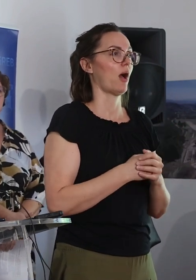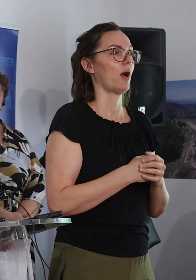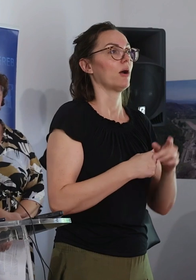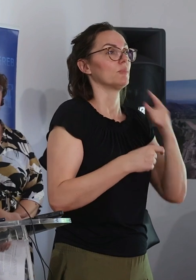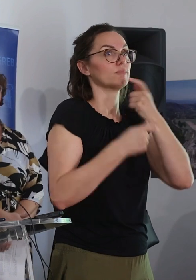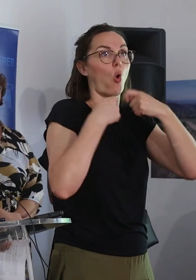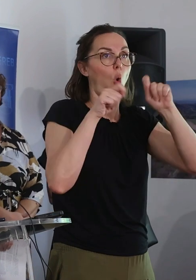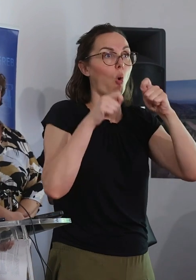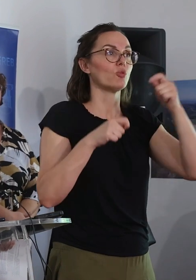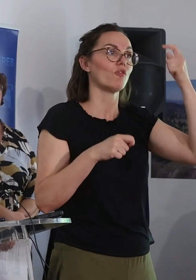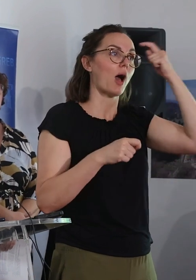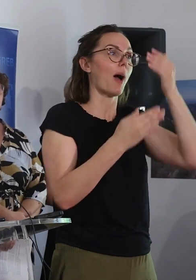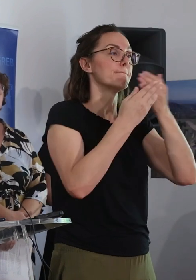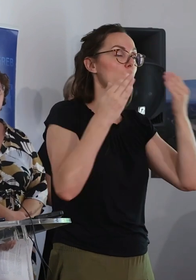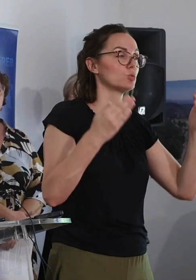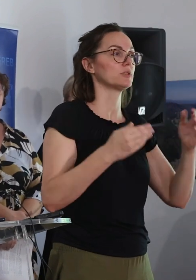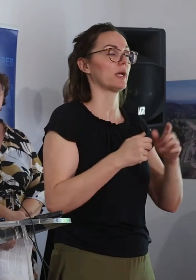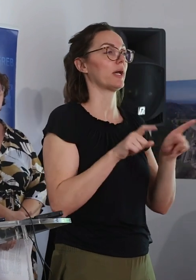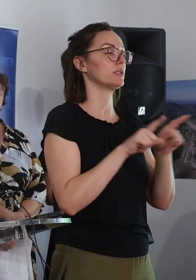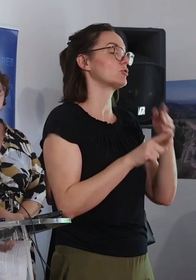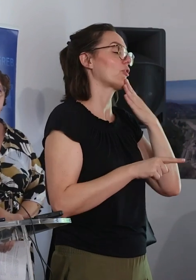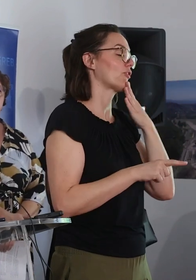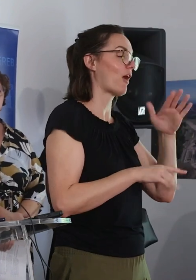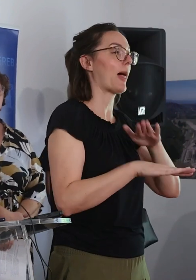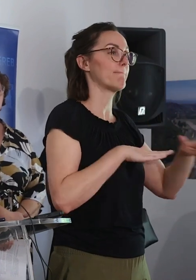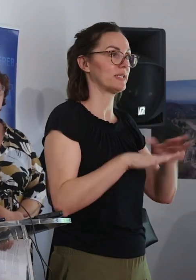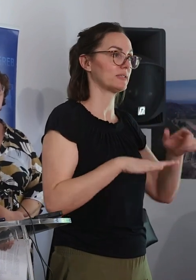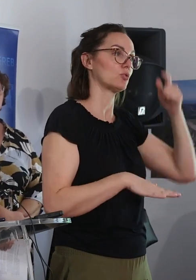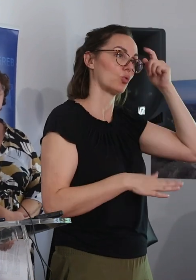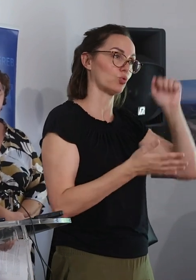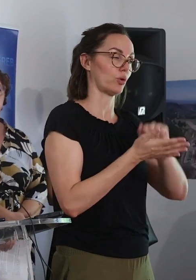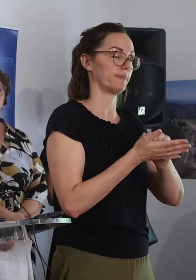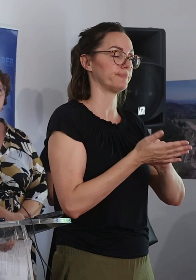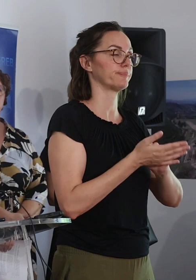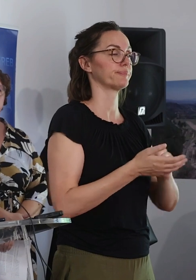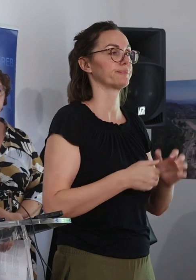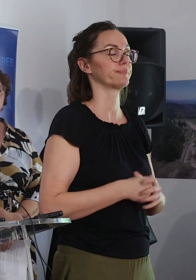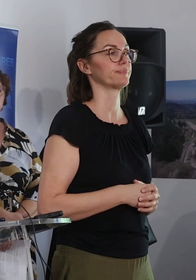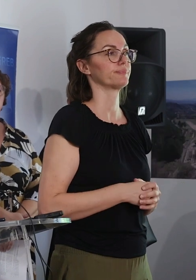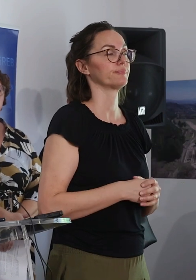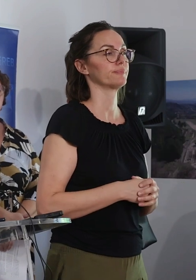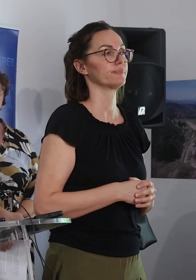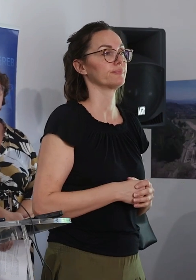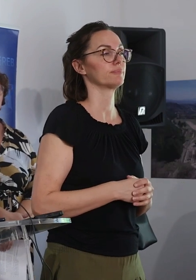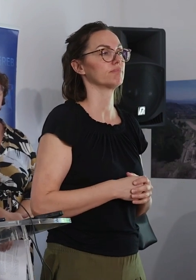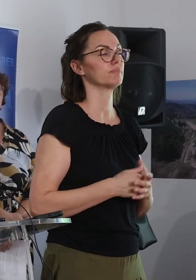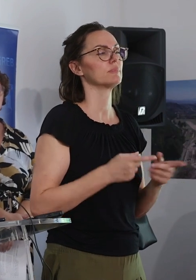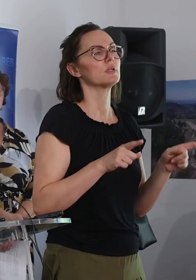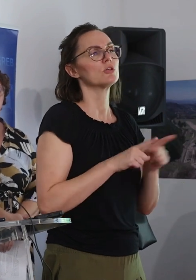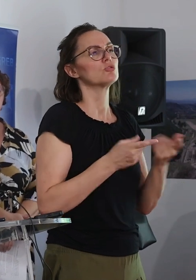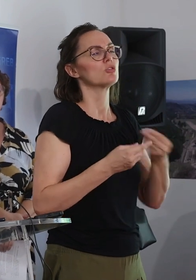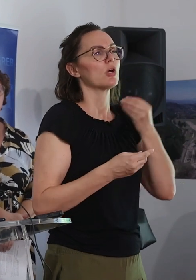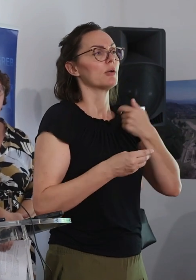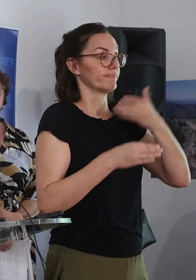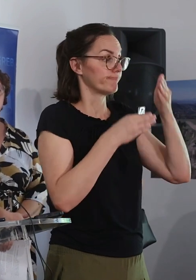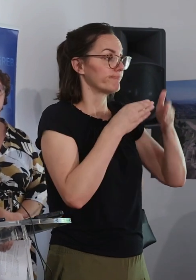ustanova, u ovom slučaju muzeja i ministrice kulture i medija, gospođi Obljan Korđinek. Ono što bih rekao da